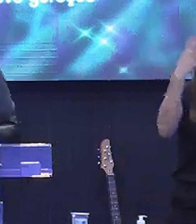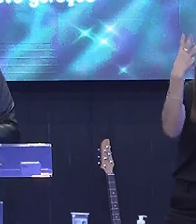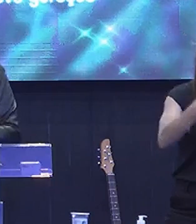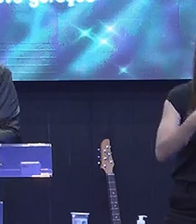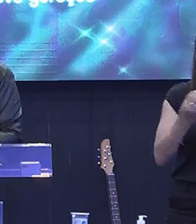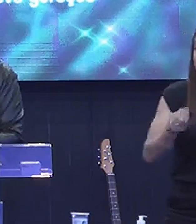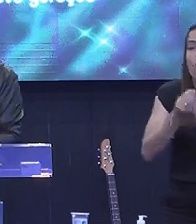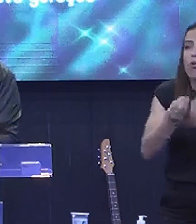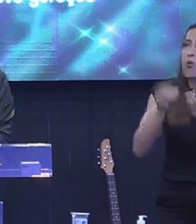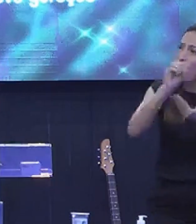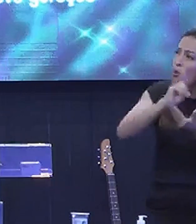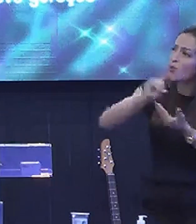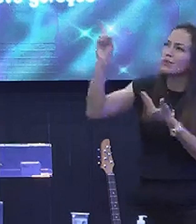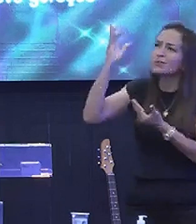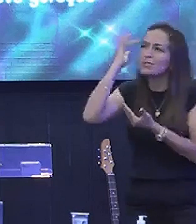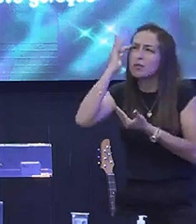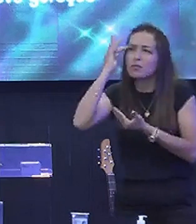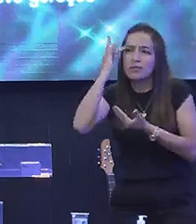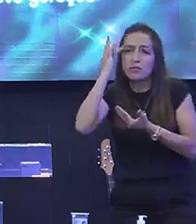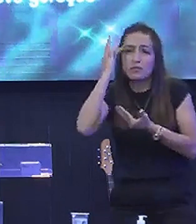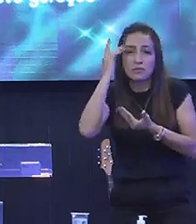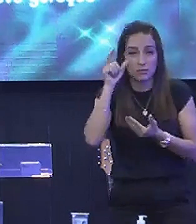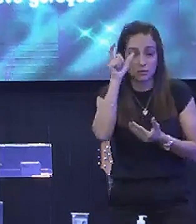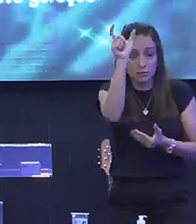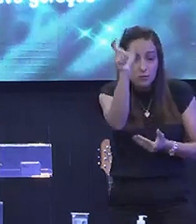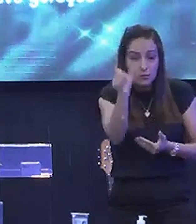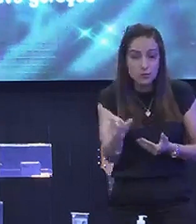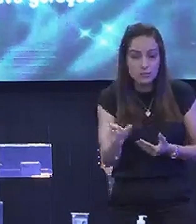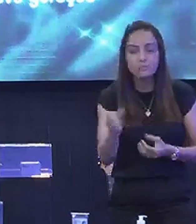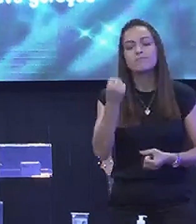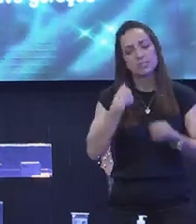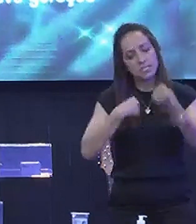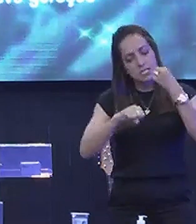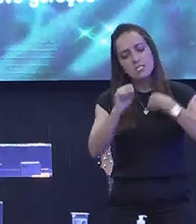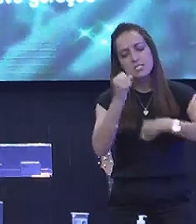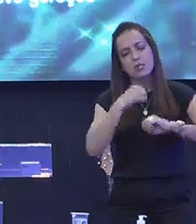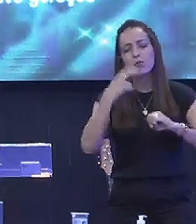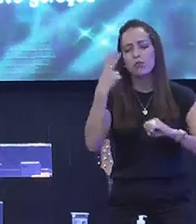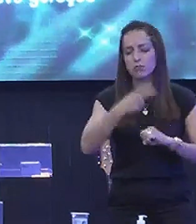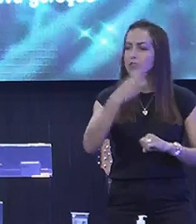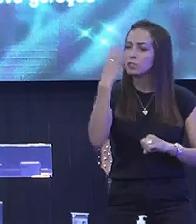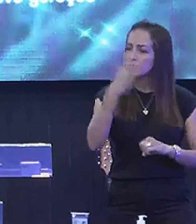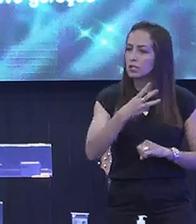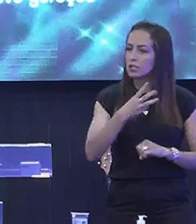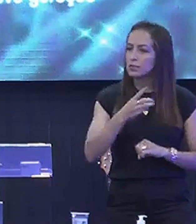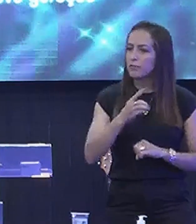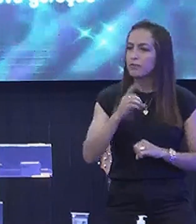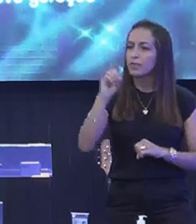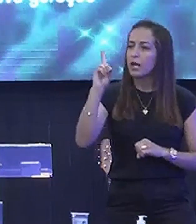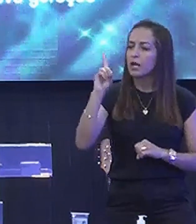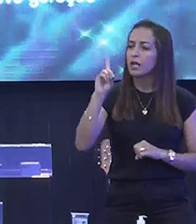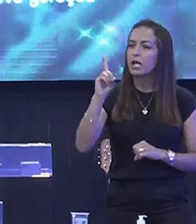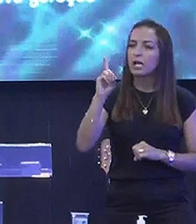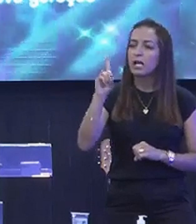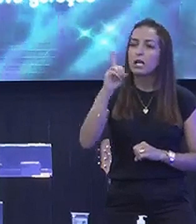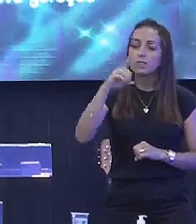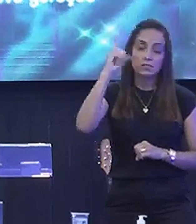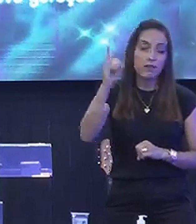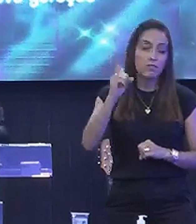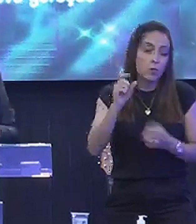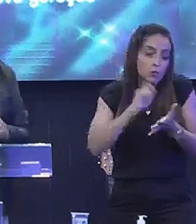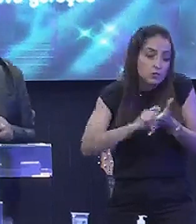saber Como Deus Amadurece você Salmo 23 Davi Quando escrevia O Salmo 23